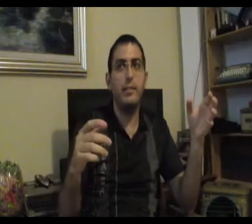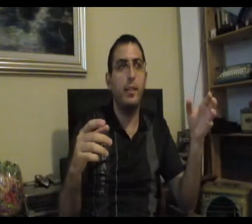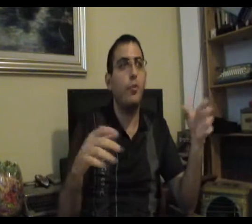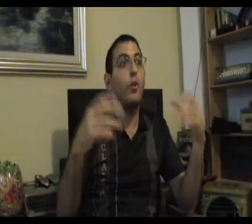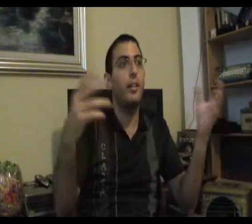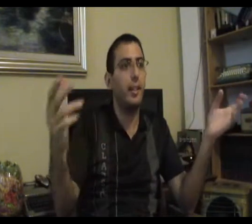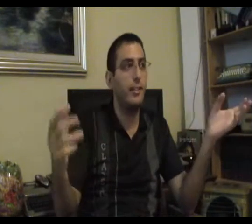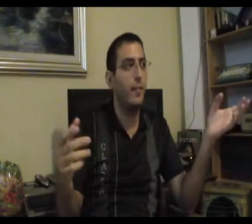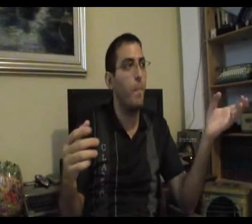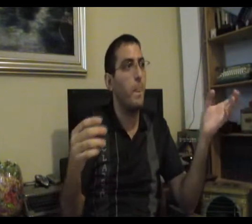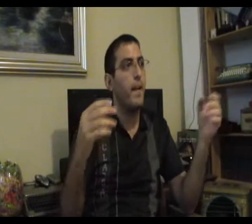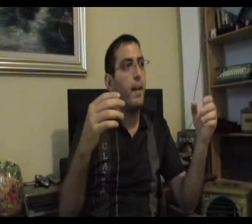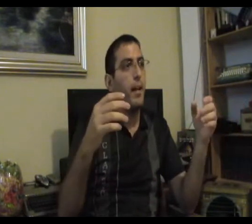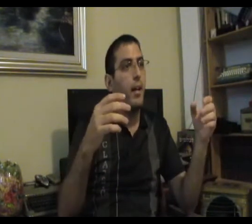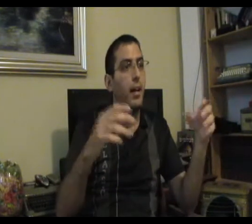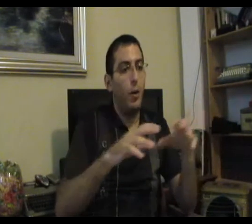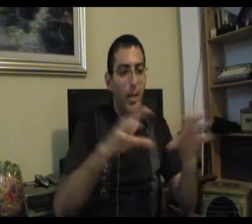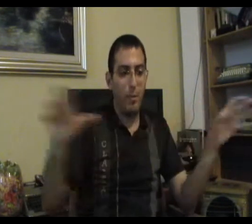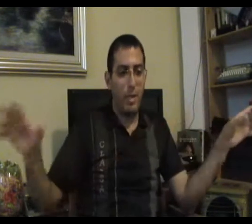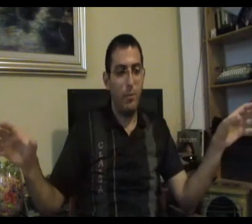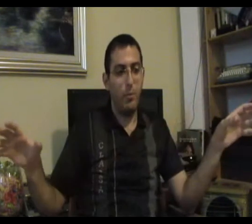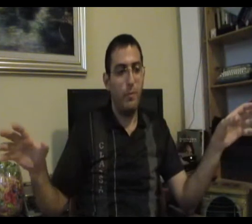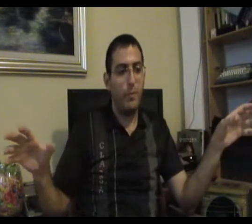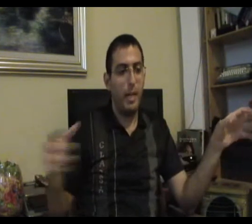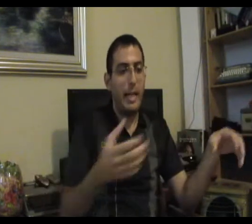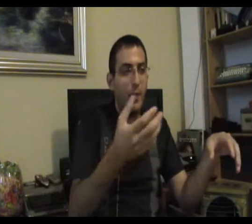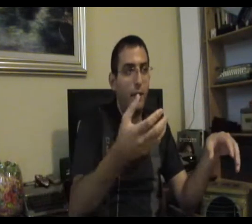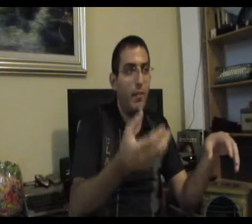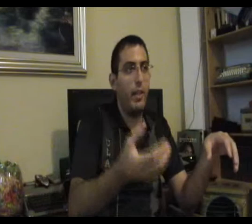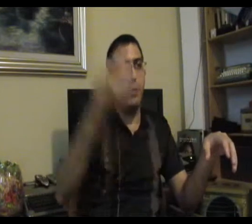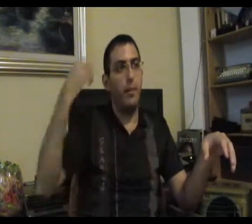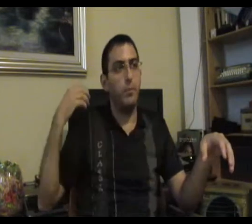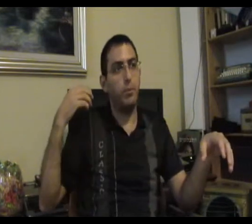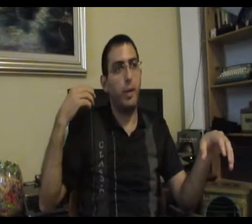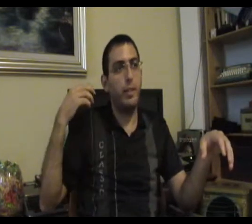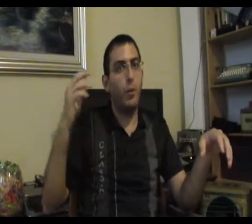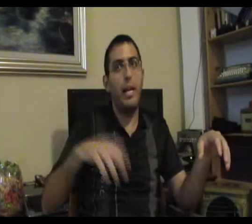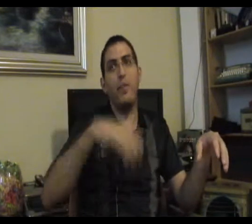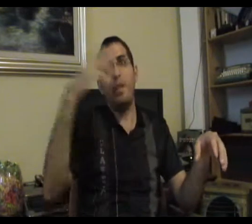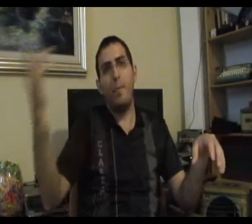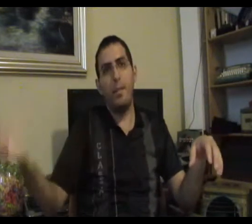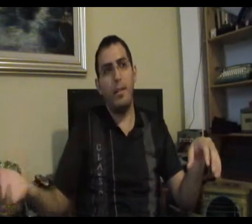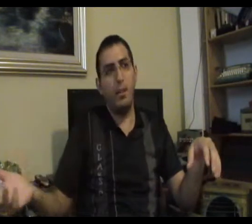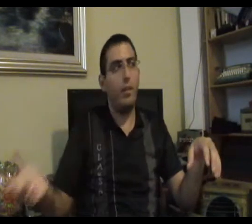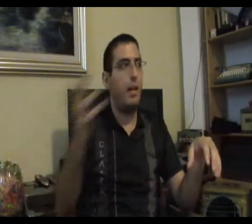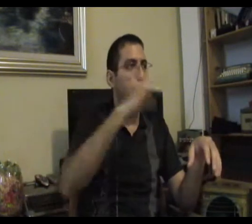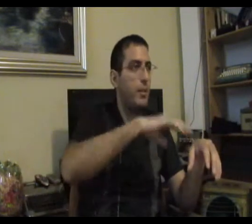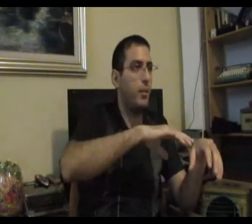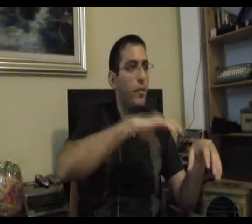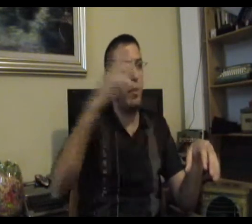לזה, איך שלא נגדיר את זה העולם שלנו היה לפניו אין עולם זאת אומרת כאילו היה לפני המפץ הגדול ואחרי המפץ הגדול, לפני